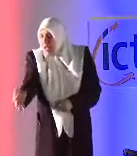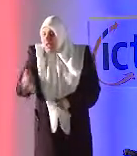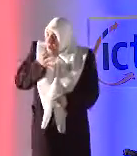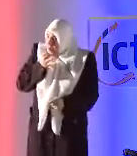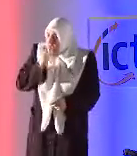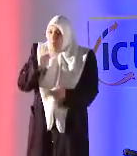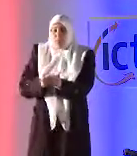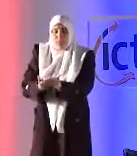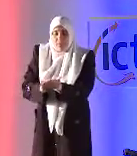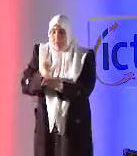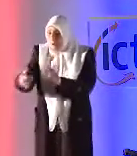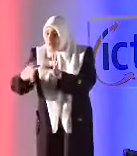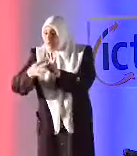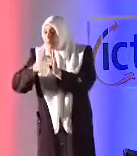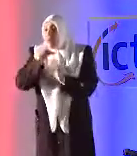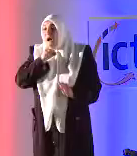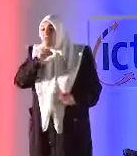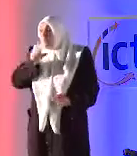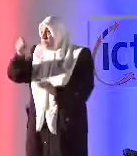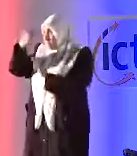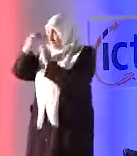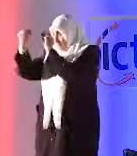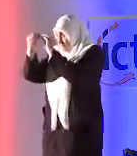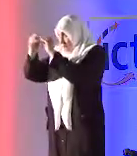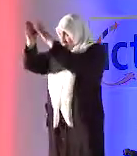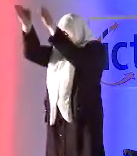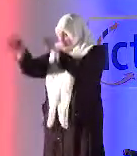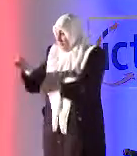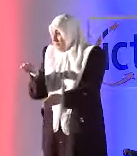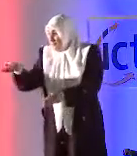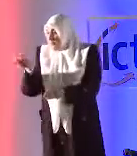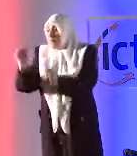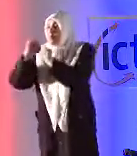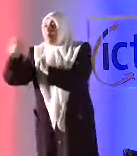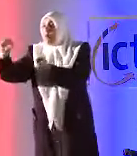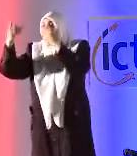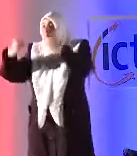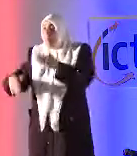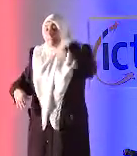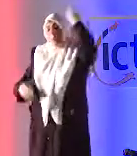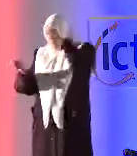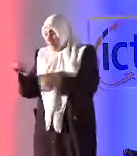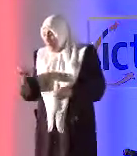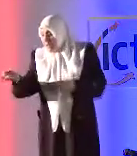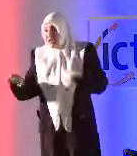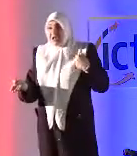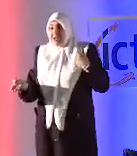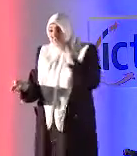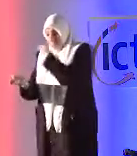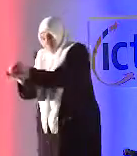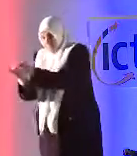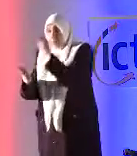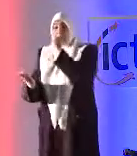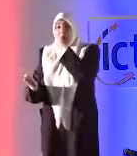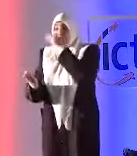معين في قطر أن يستخدم هذه التقنية وبعد أن تدخل اسمك ولقمك